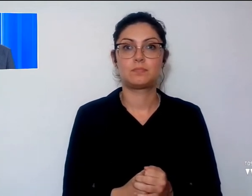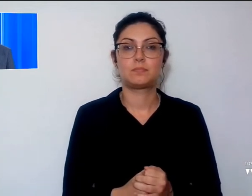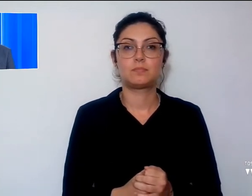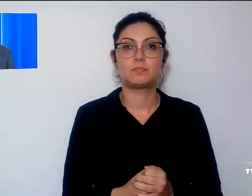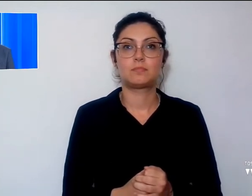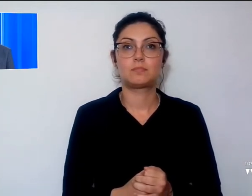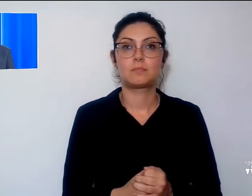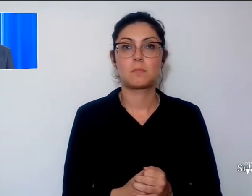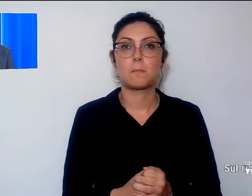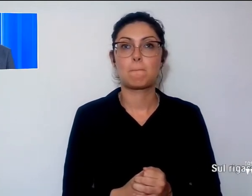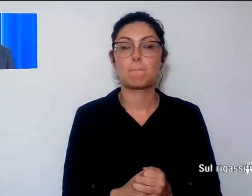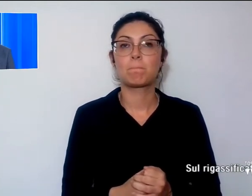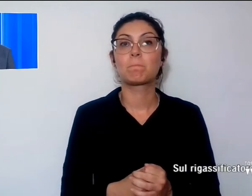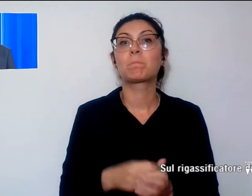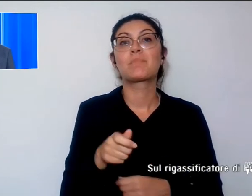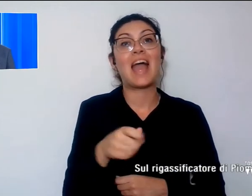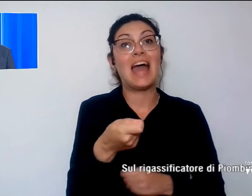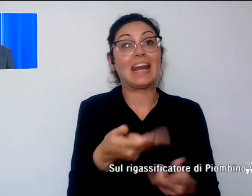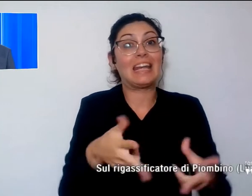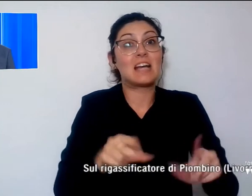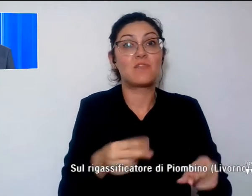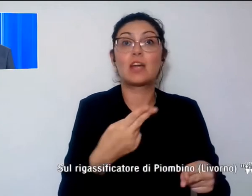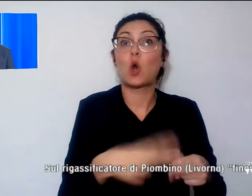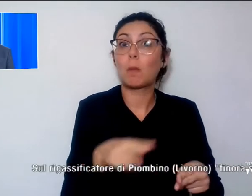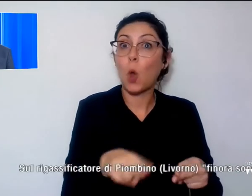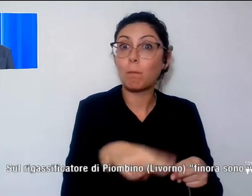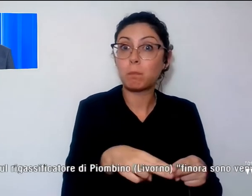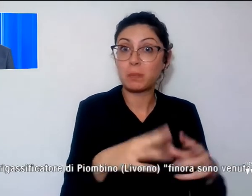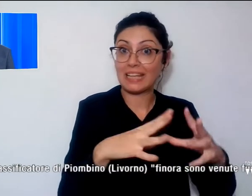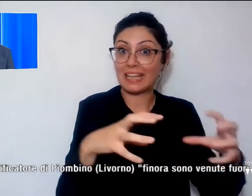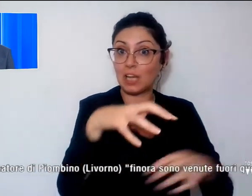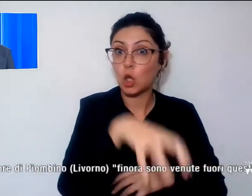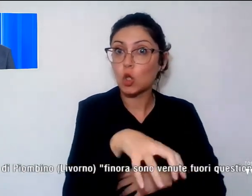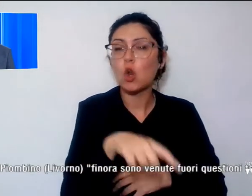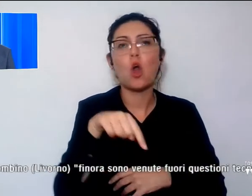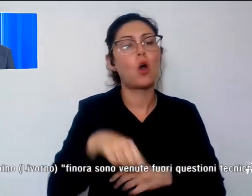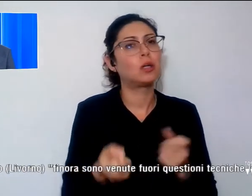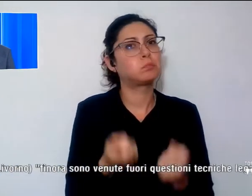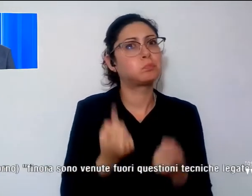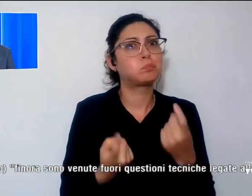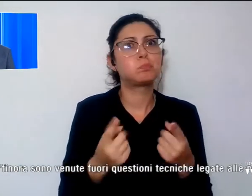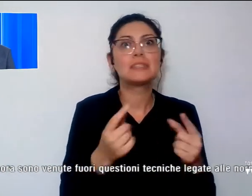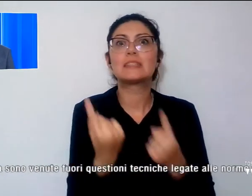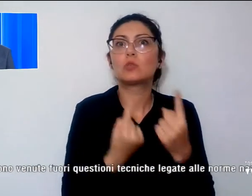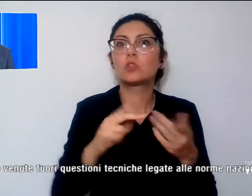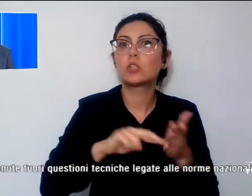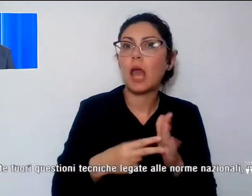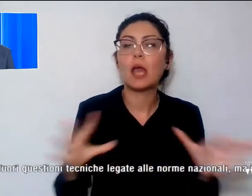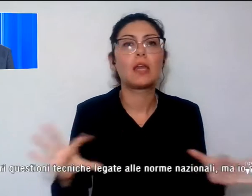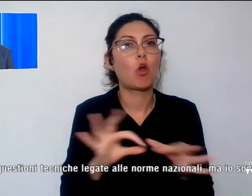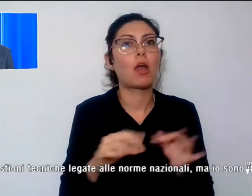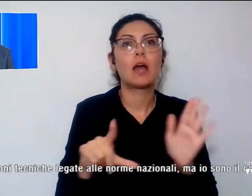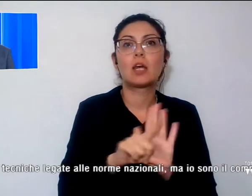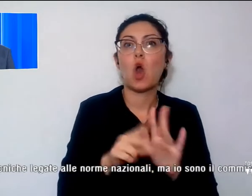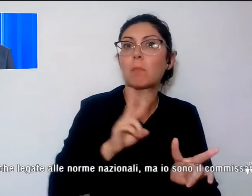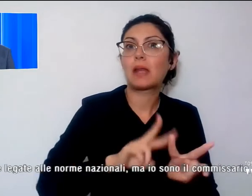Sul rigassificatore di Piombino, finora sono venute fuori questioni tecniche legate alle norme nazionali, ma io